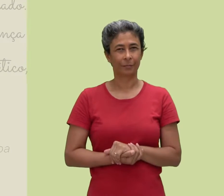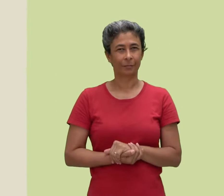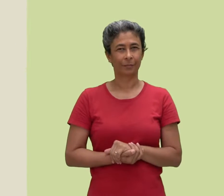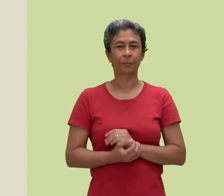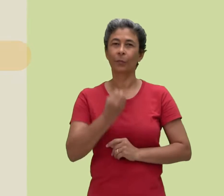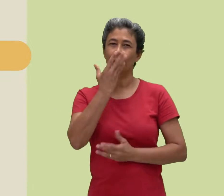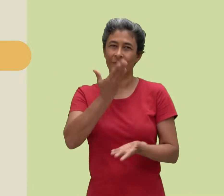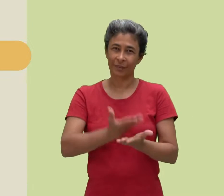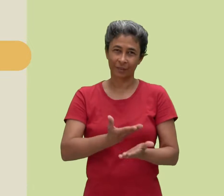Bons estudos!